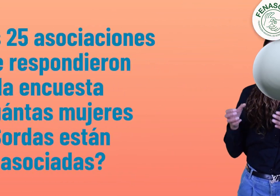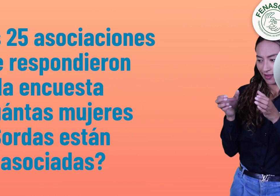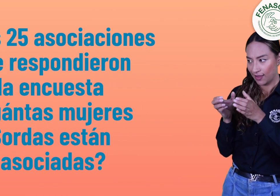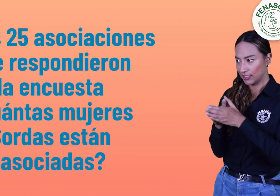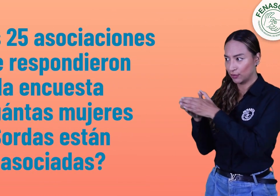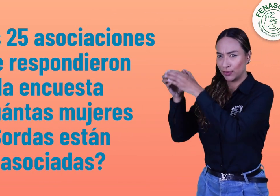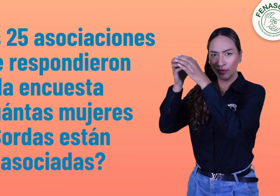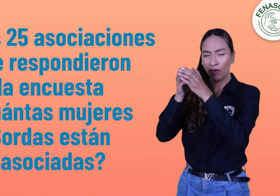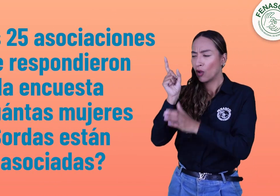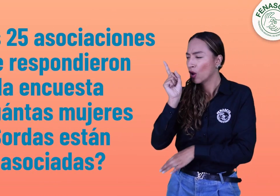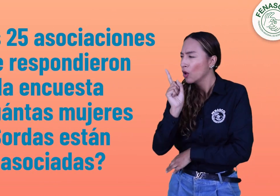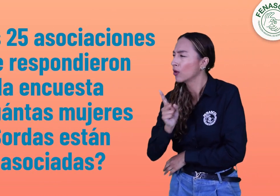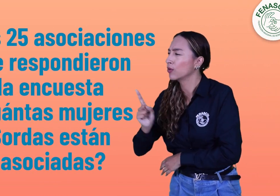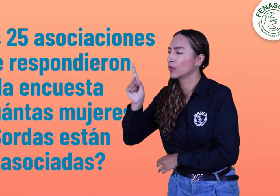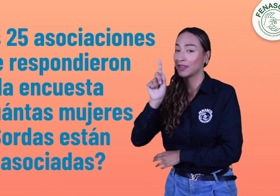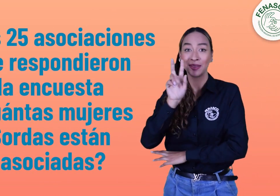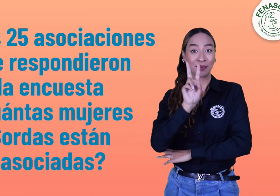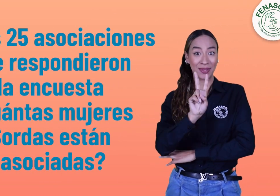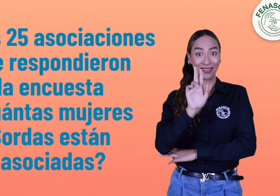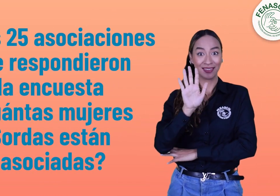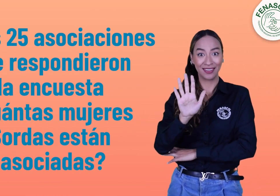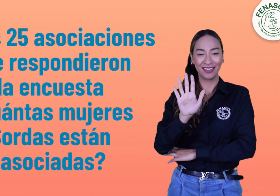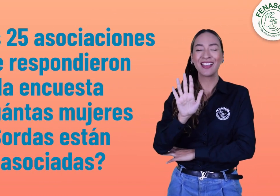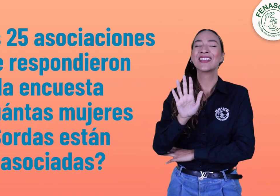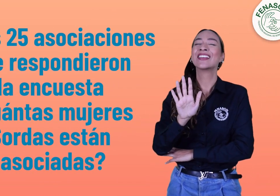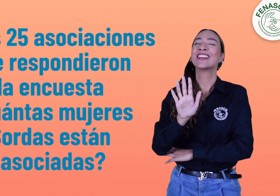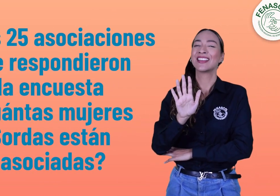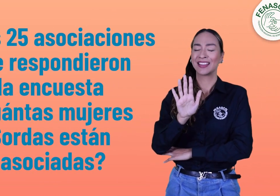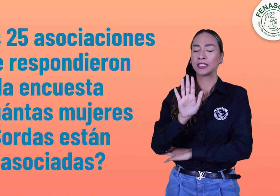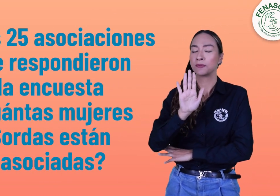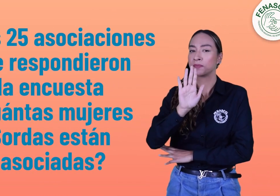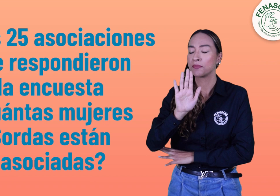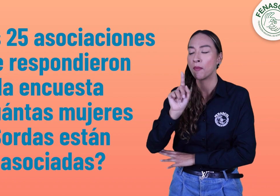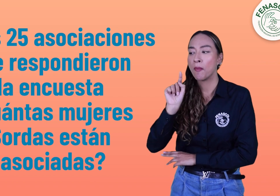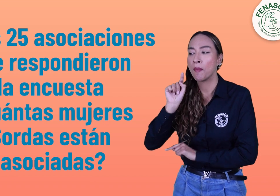De las 25 asociaciones, ¿cuántas mujeres sordas están asociadas?